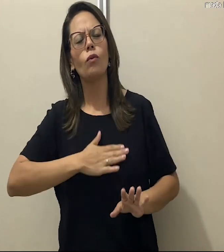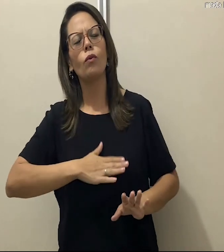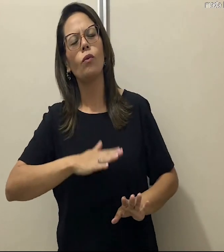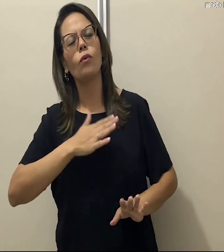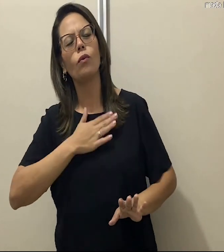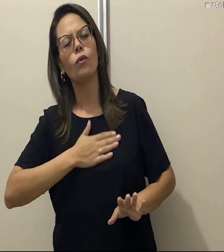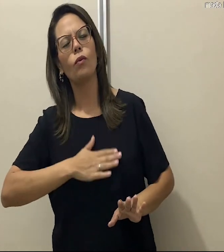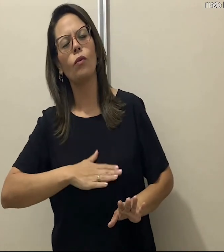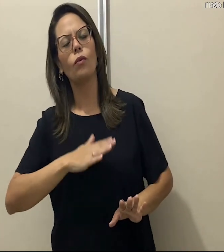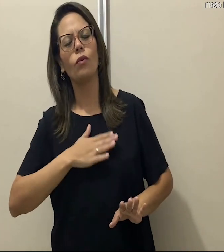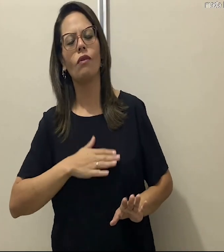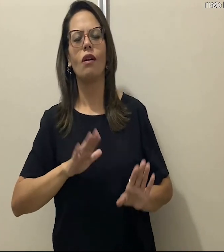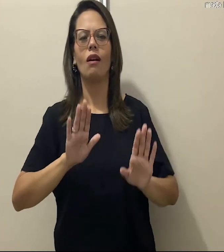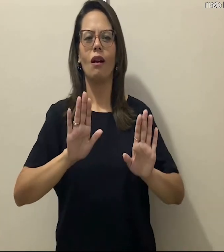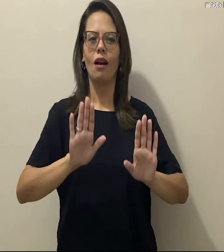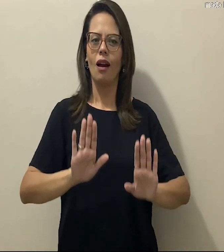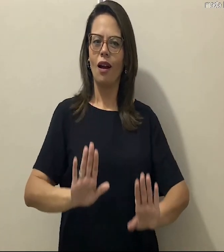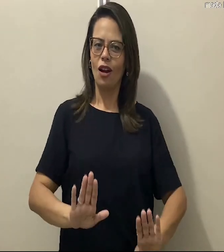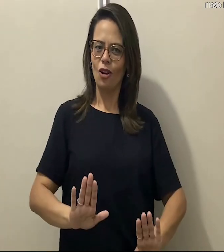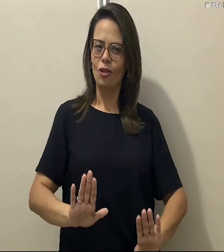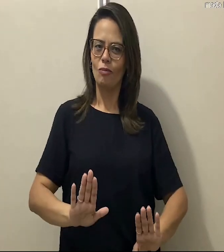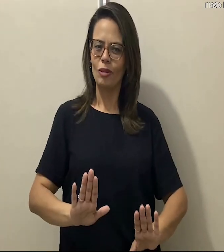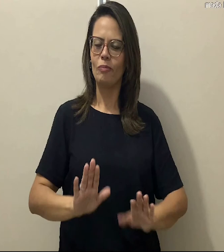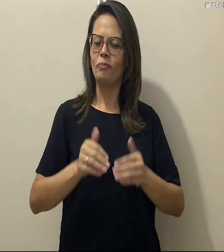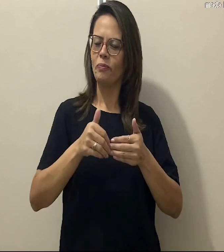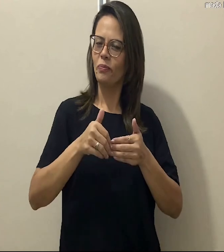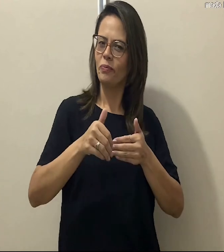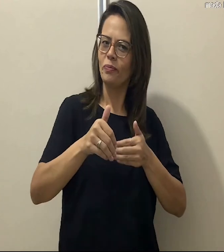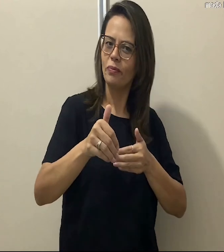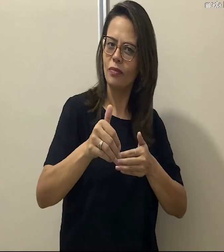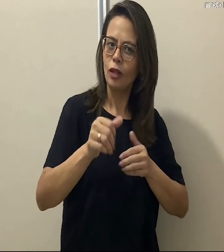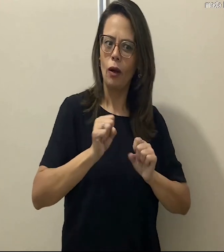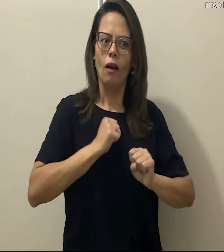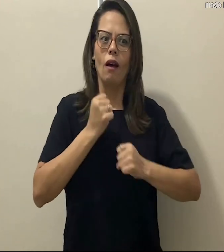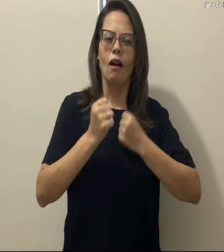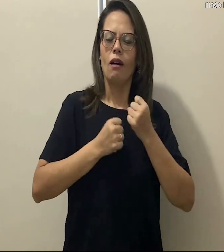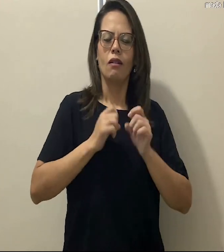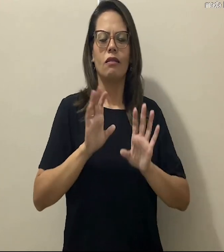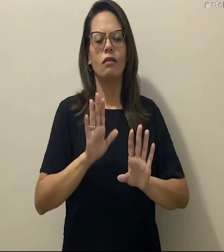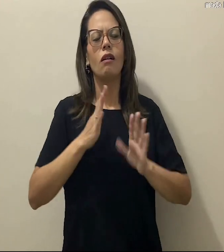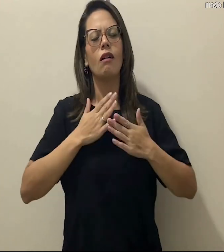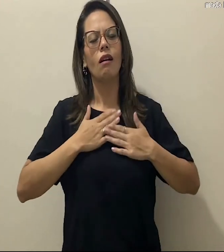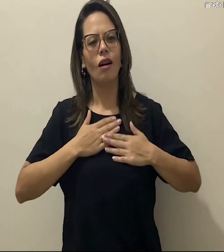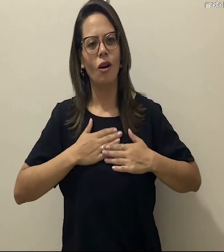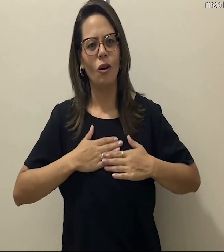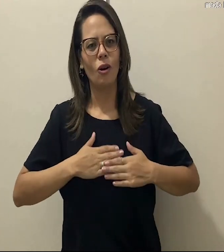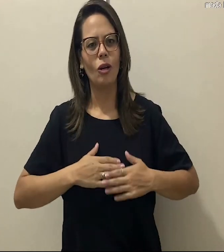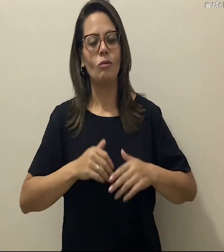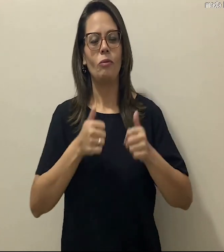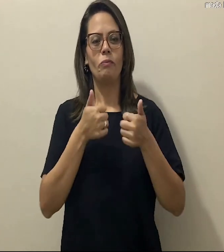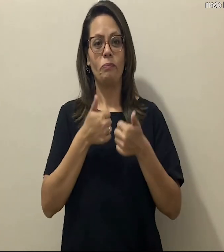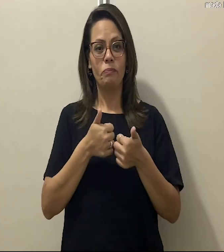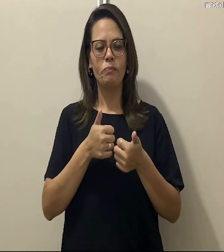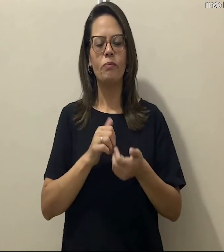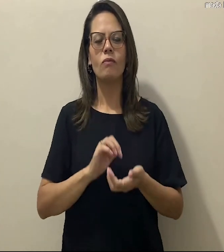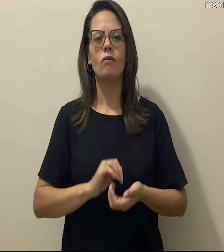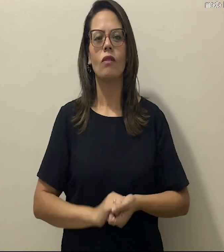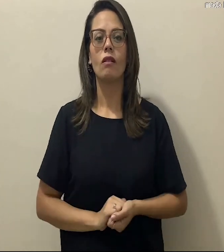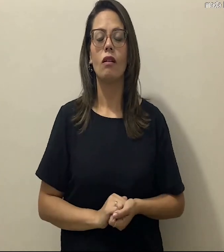essa avaliação, muita calma, ok? Não fiquem ansiosos, daqui a pouco a gente vai estar explicando melhor sobre esse